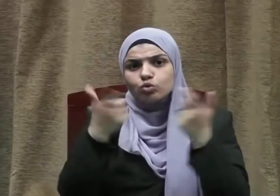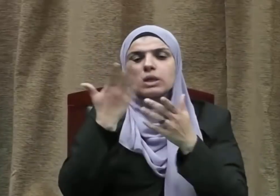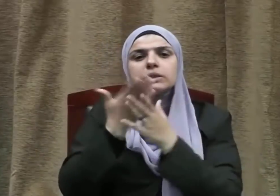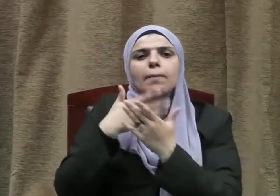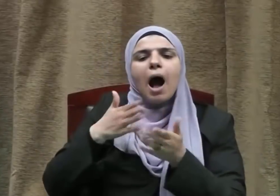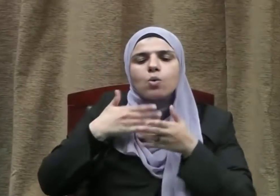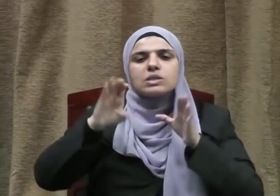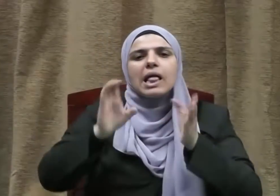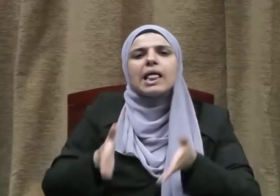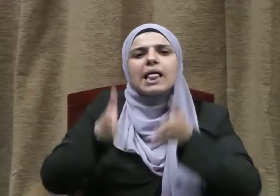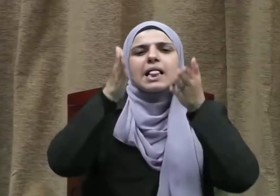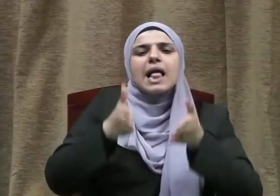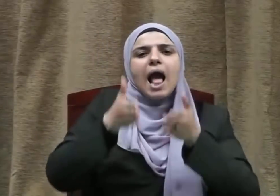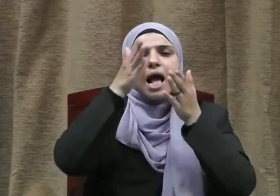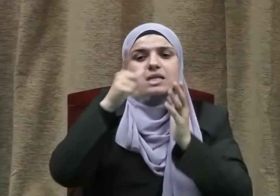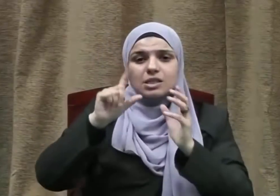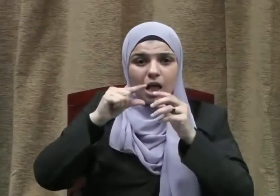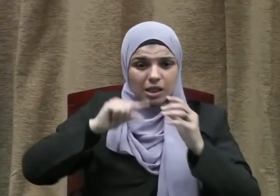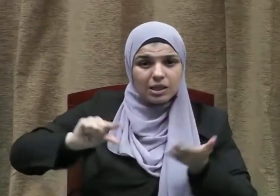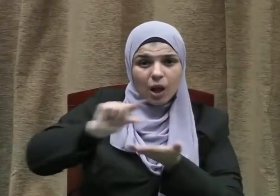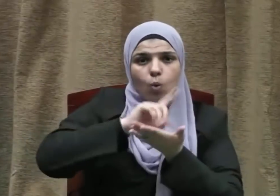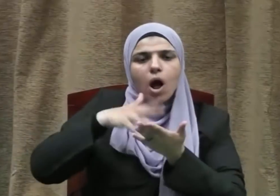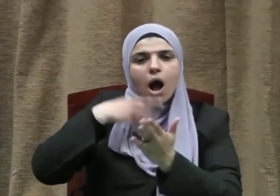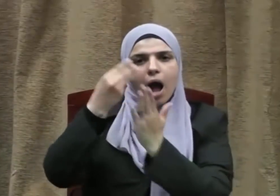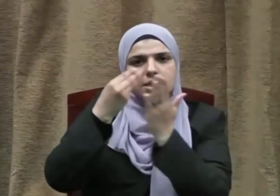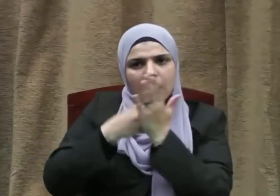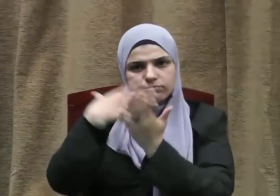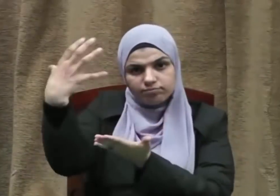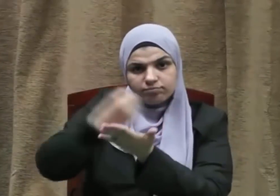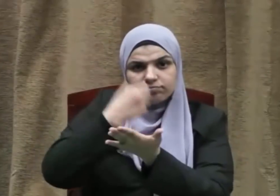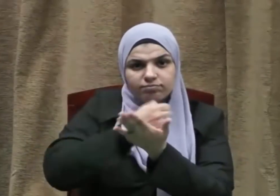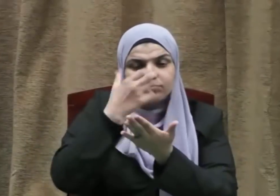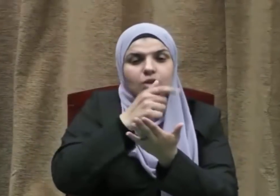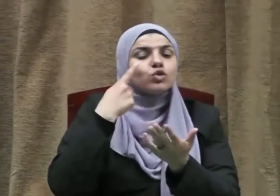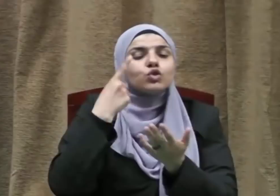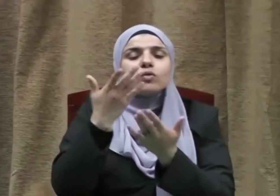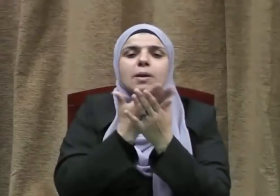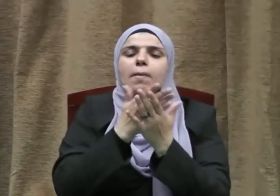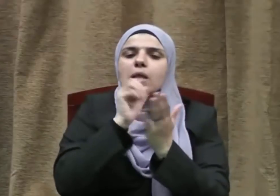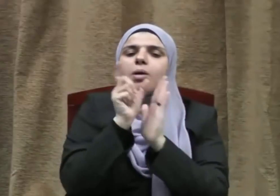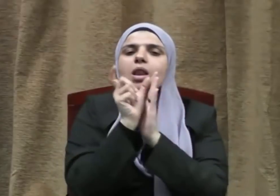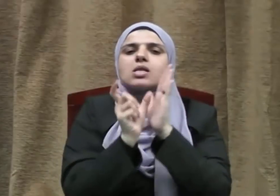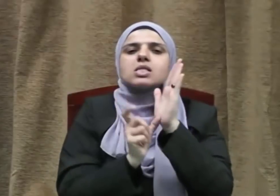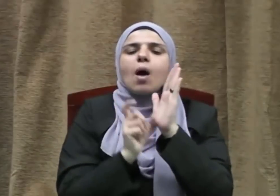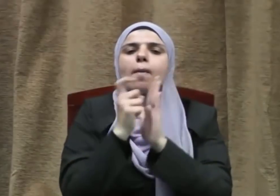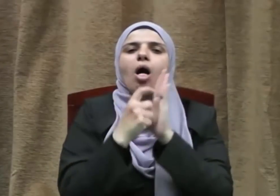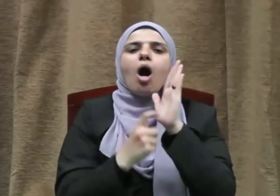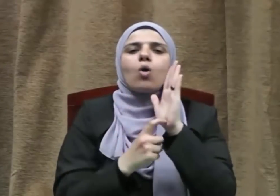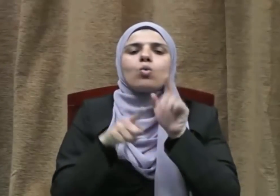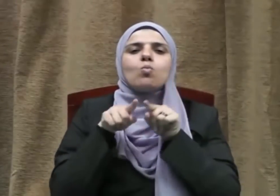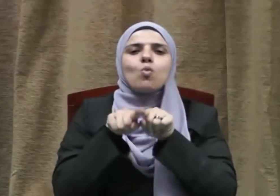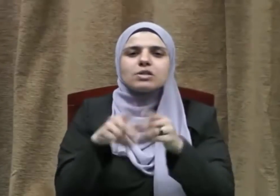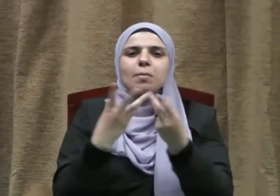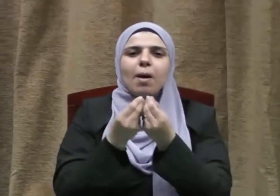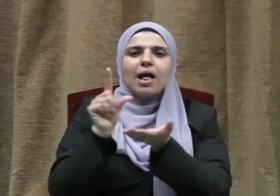حتى تتمكن أجهزة الدولة من محاسبته في ضوء ما تقتضيه وتنظمه